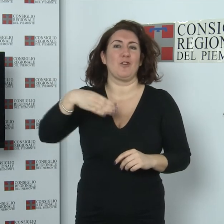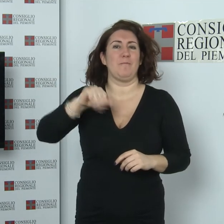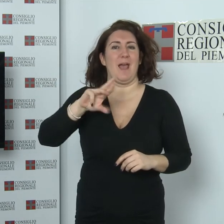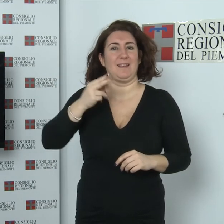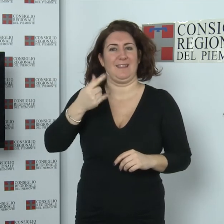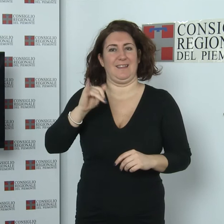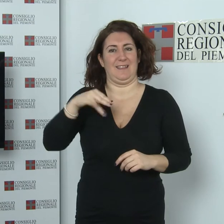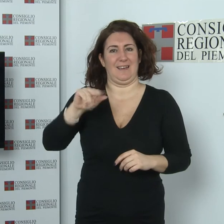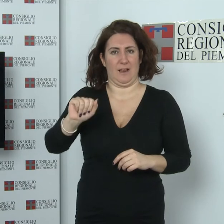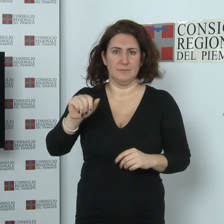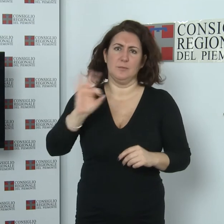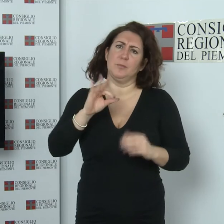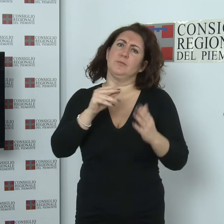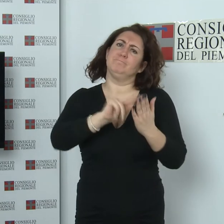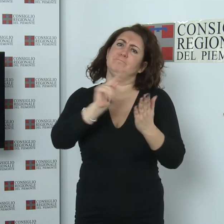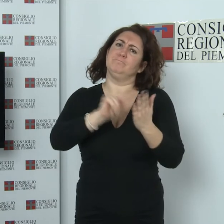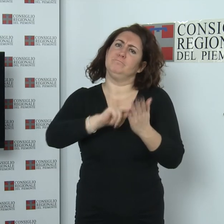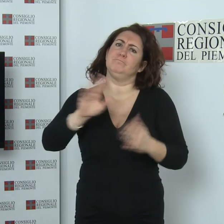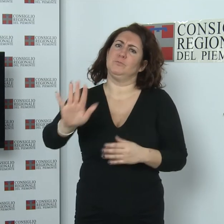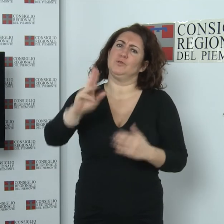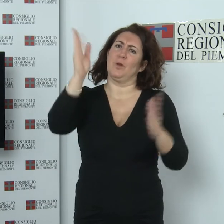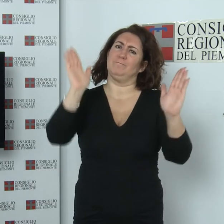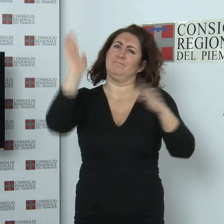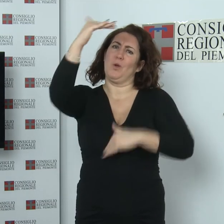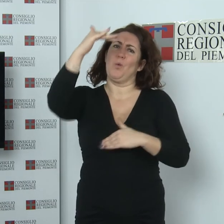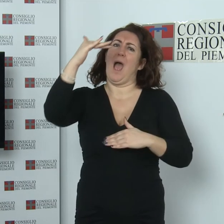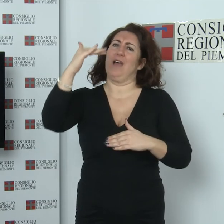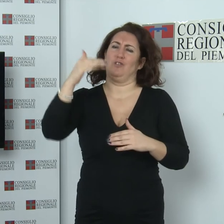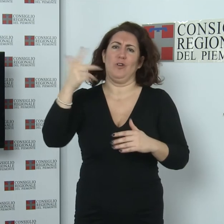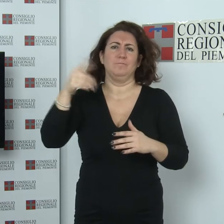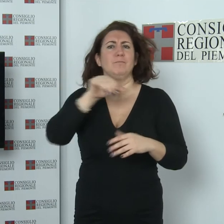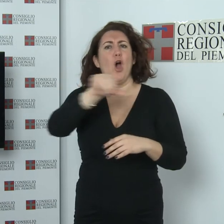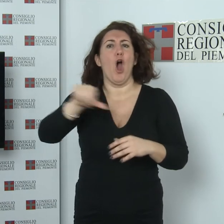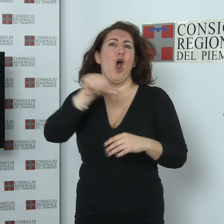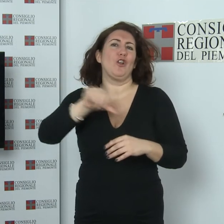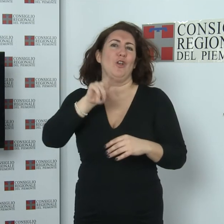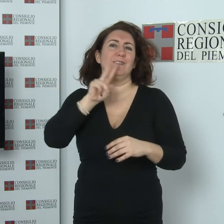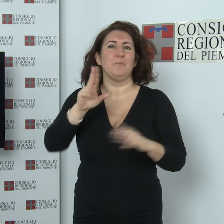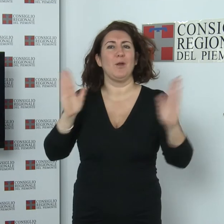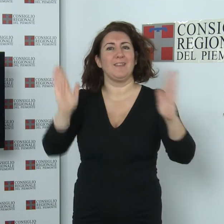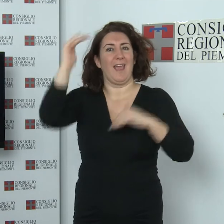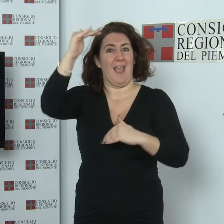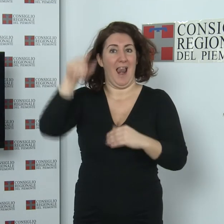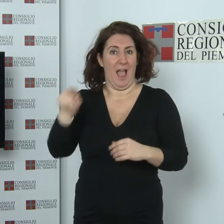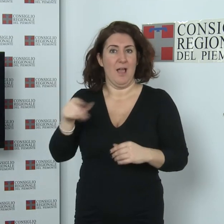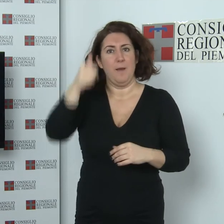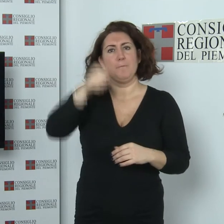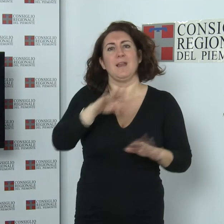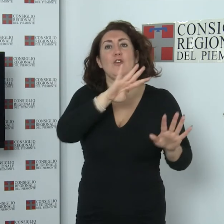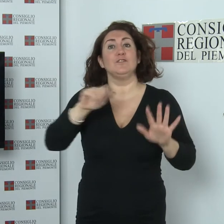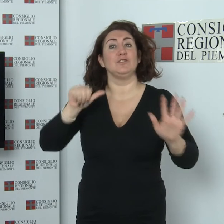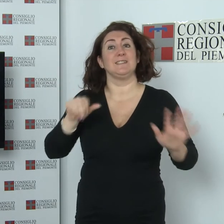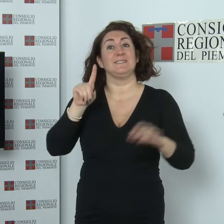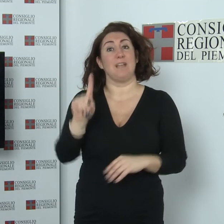'opera Il partigiano di Piero Martina. Il quadro, olio su tela, 180x80 cm, datato 1961,